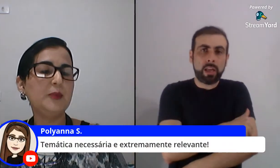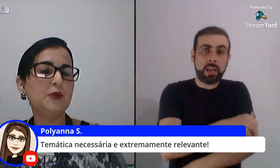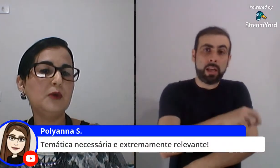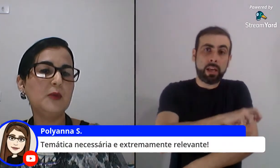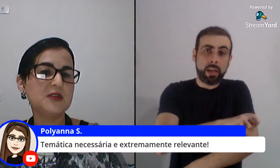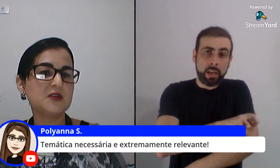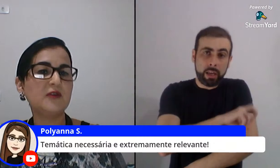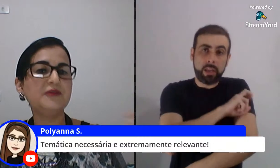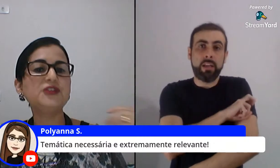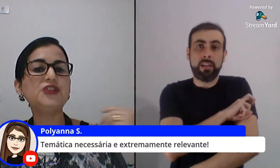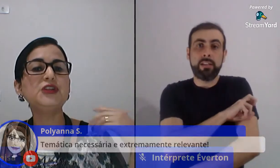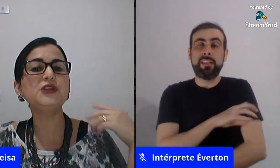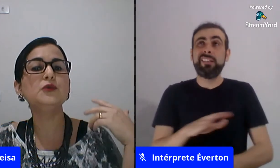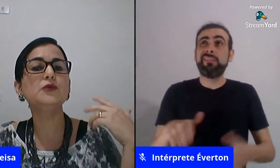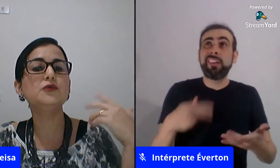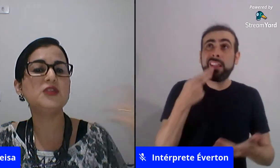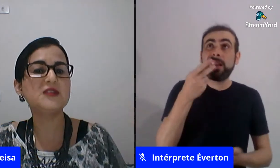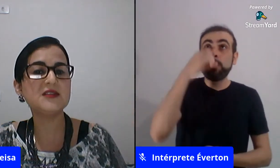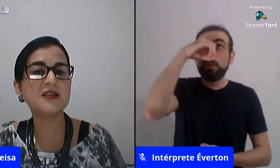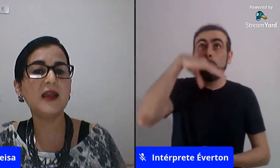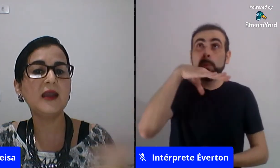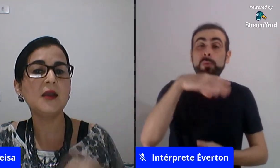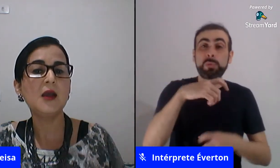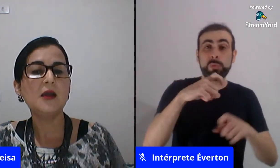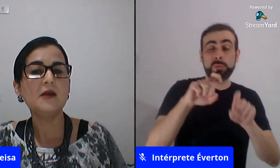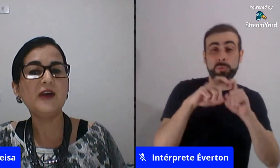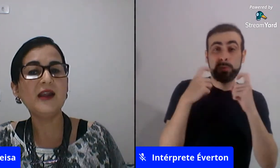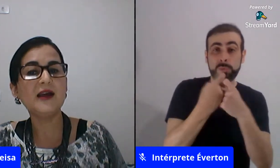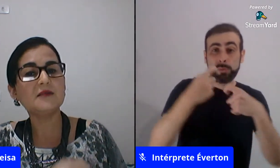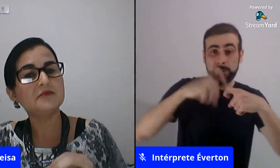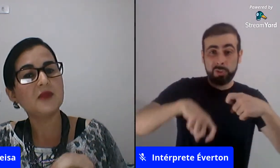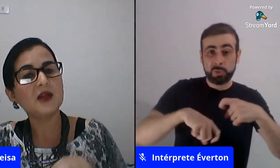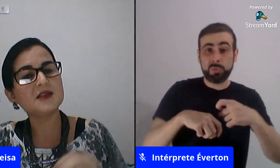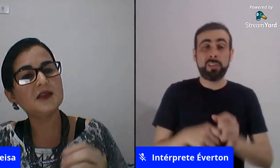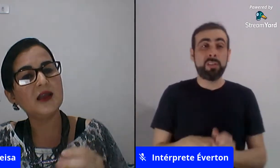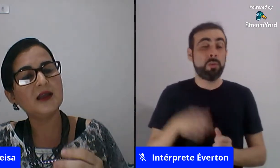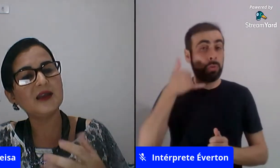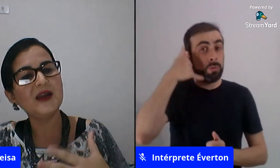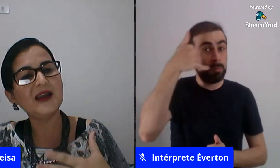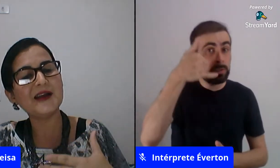por exemplo do abuso sexual infantil o Disque 100 trabalhar